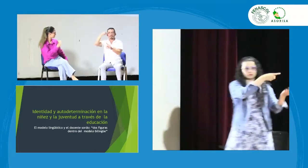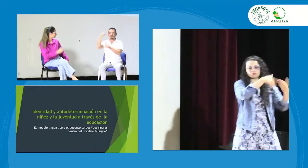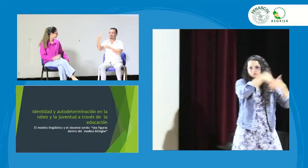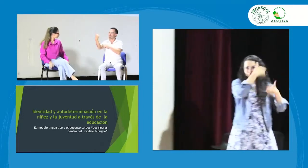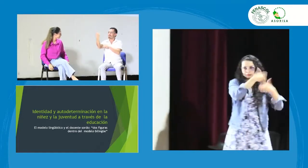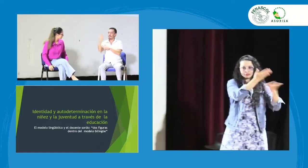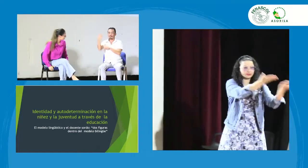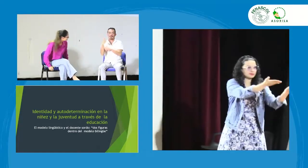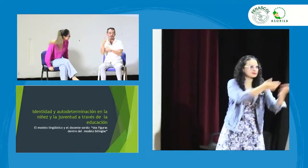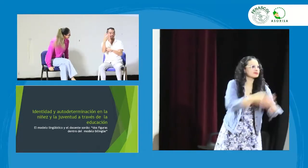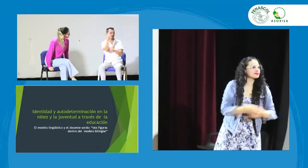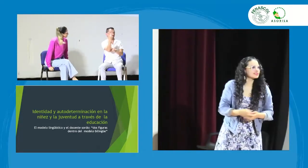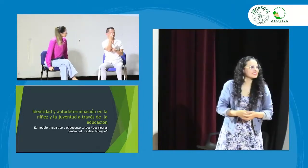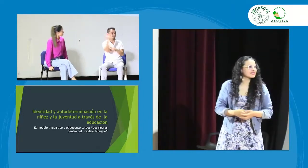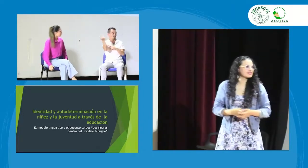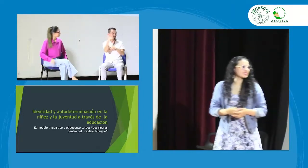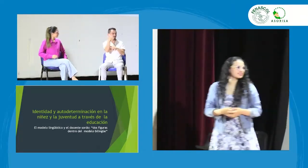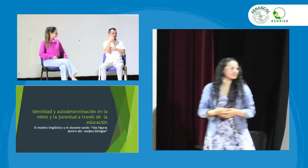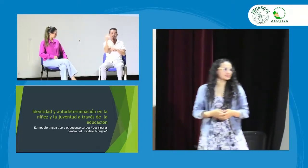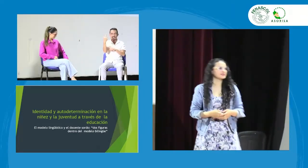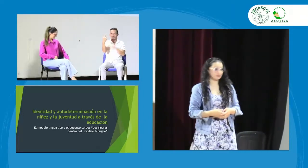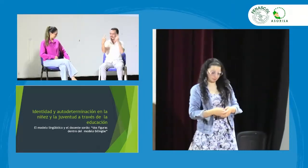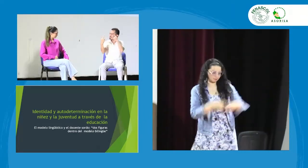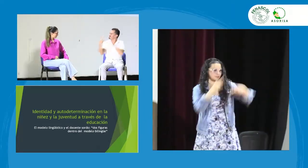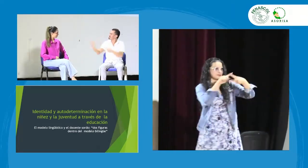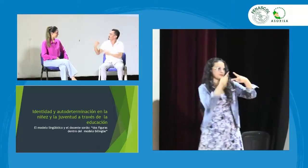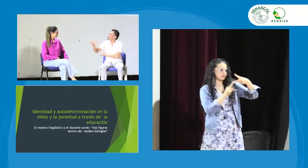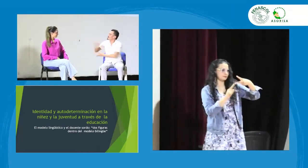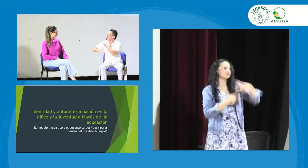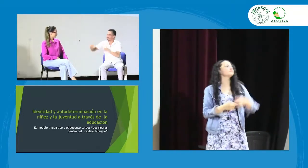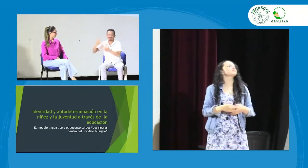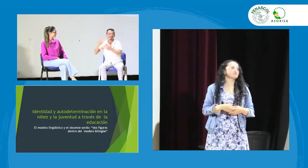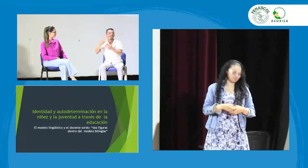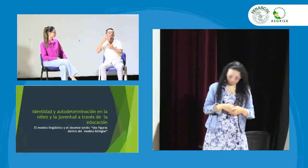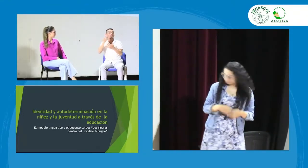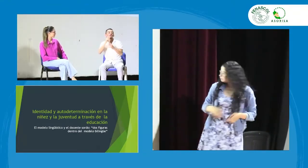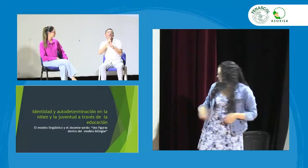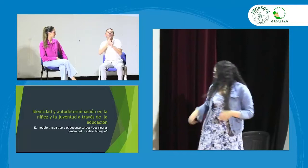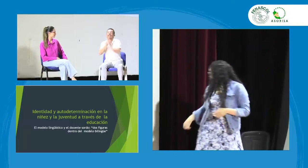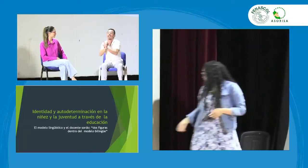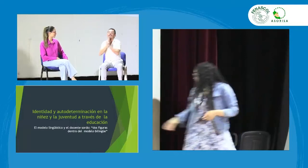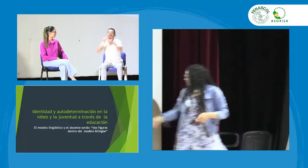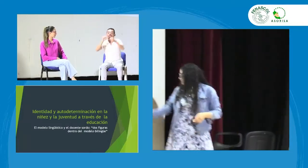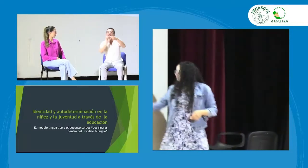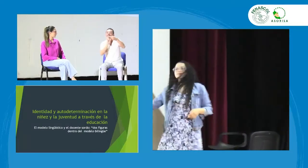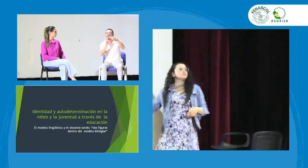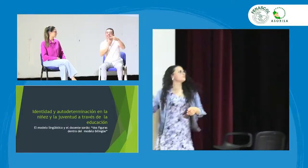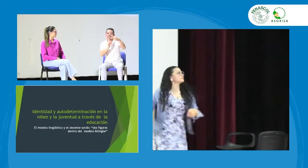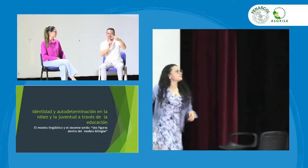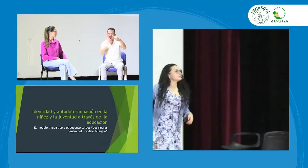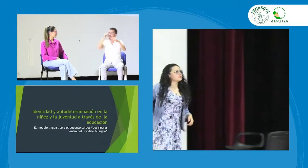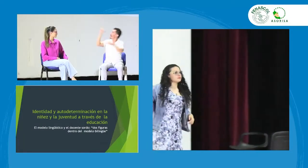Si ustedes están de acuerdo, creo que como fueron dos preguntas, vamos a responder